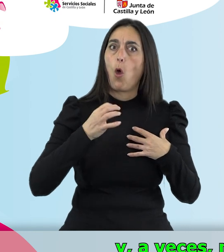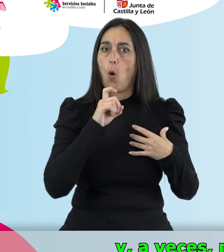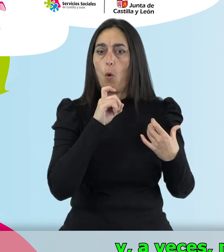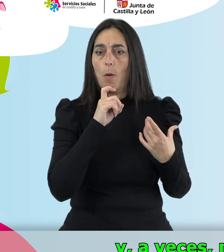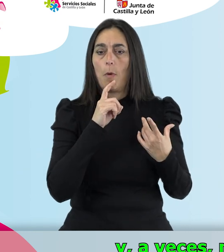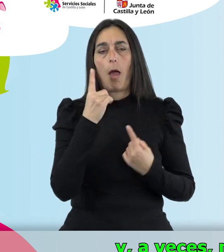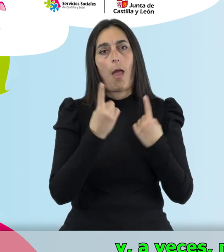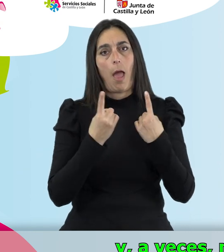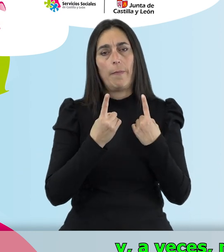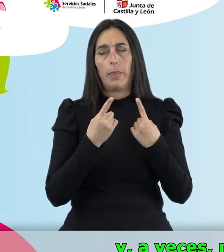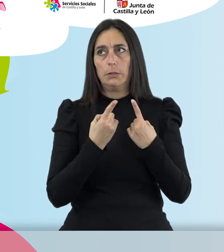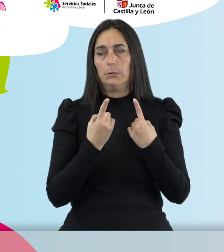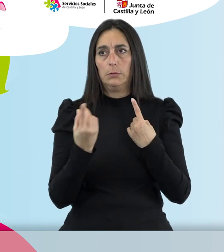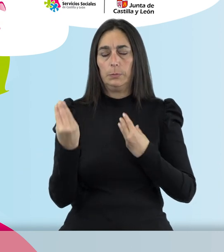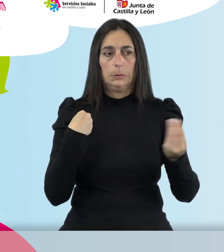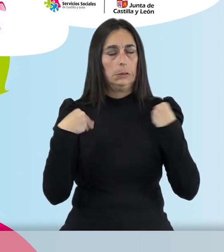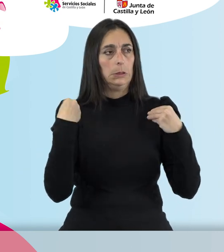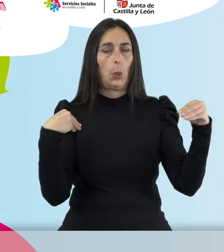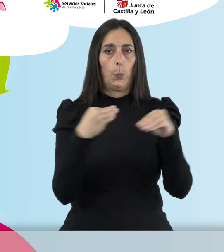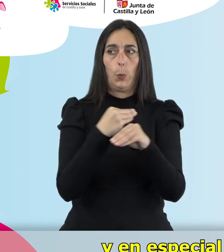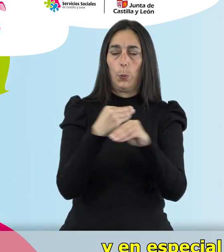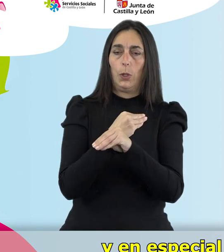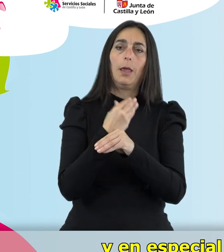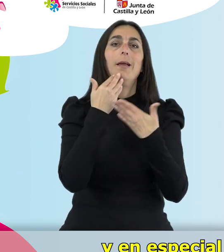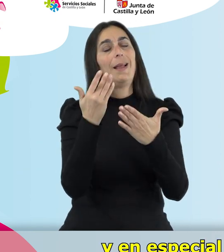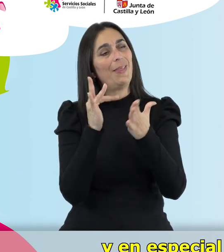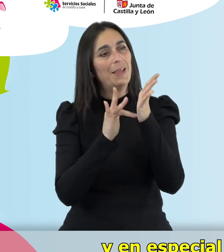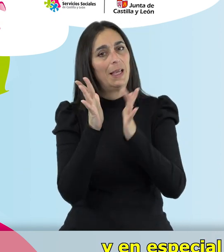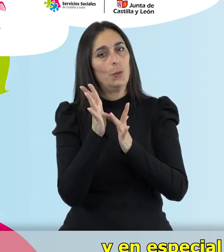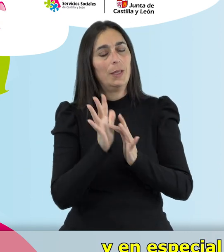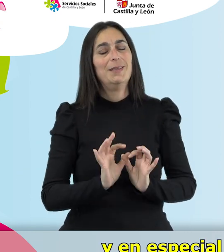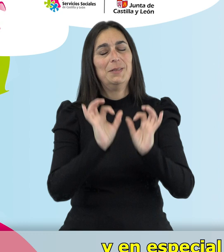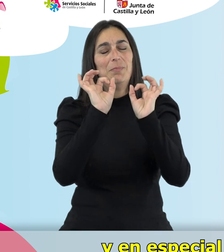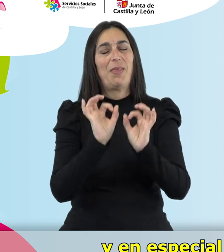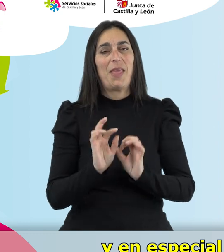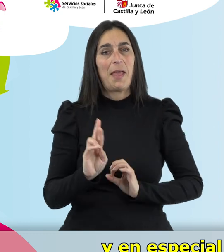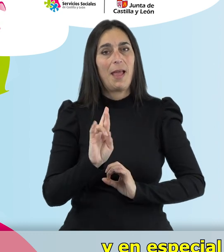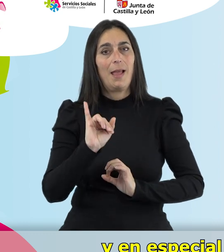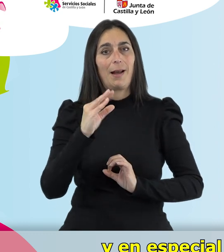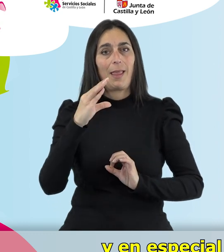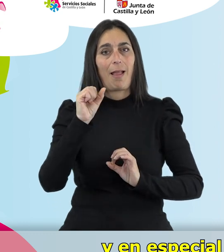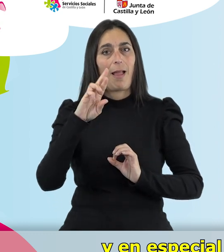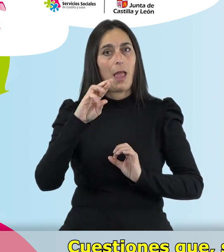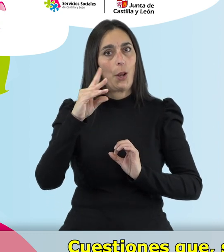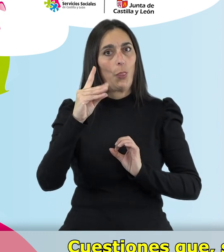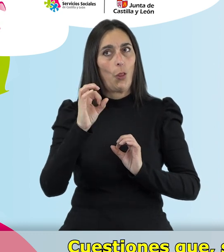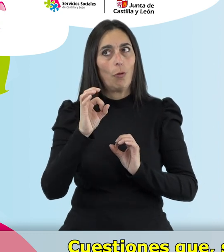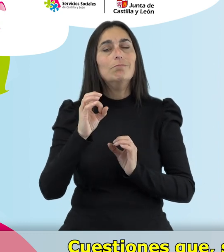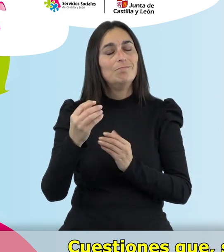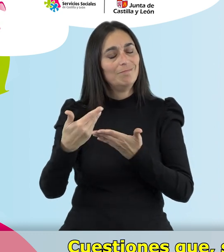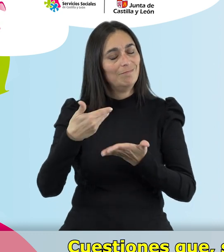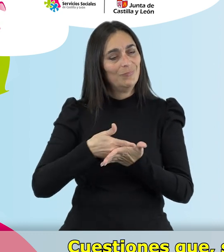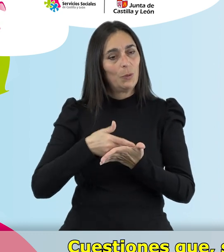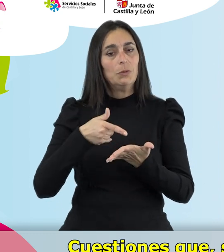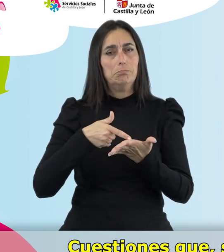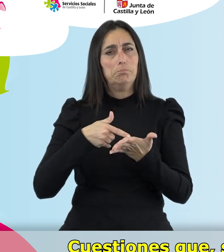dice todo es muy contradictorio. Gracias Jesús y en especial a Ricardo por hacernos llegar sus dudas. Cuestiones